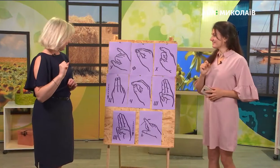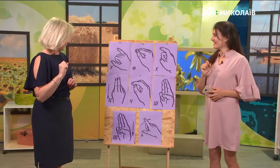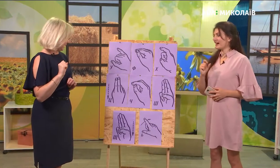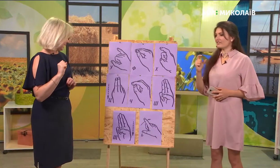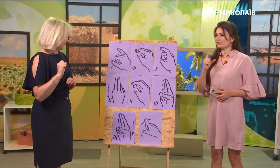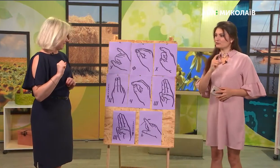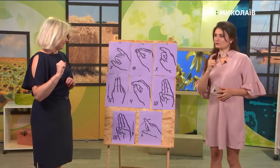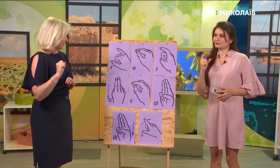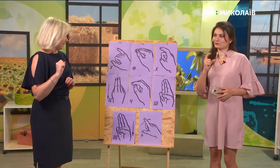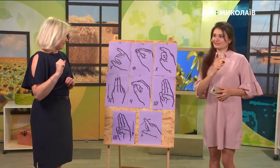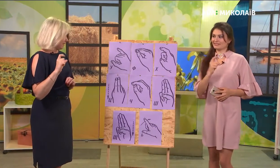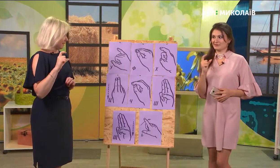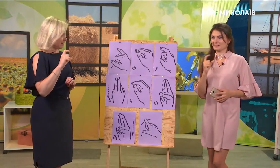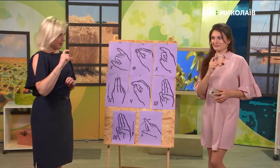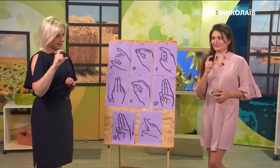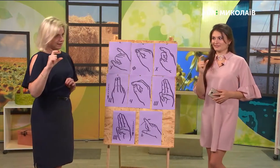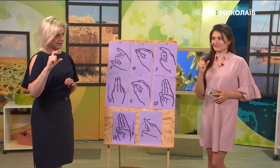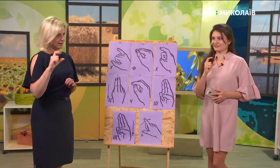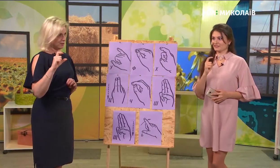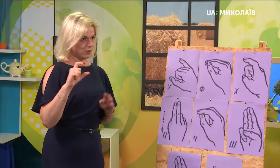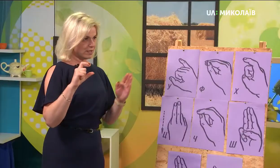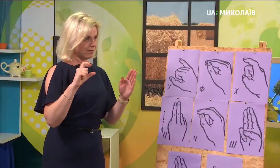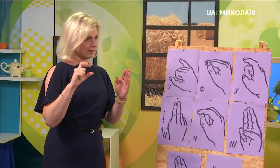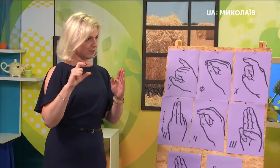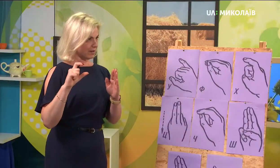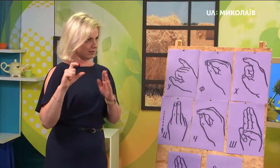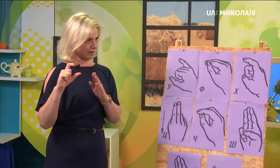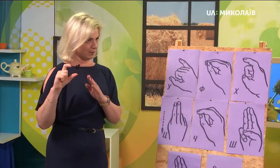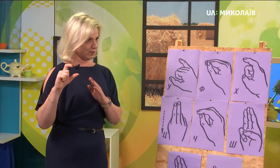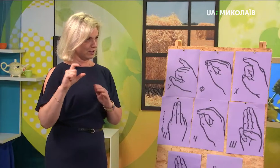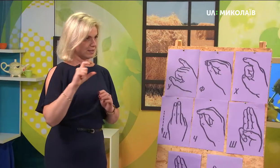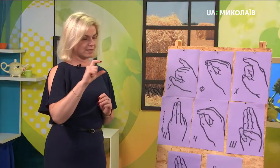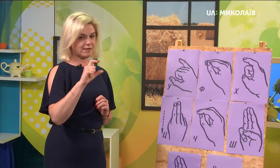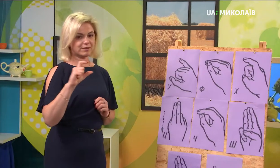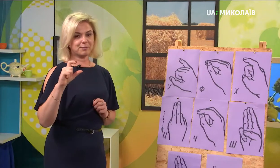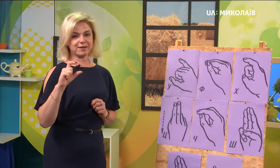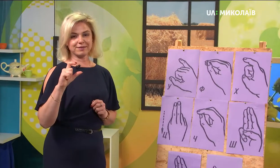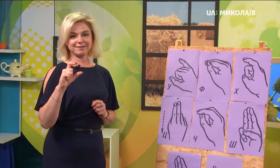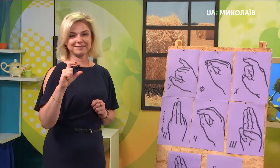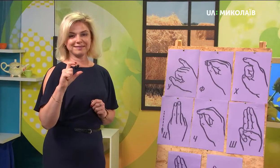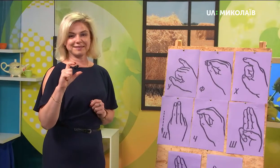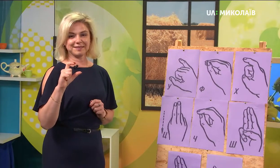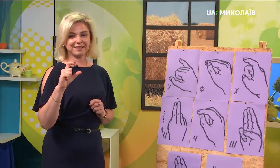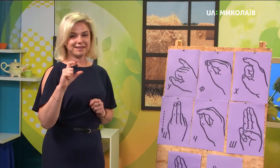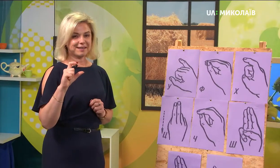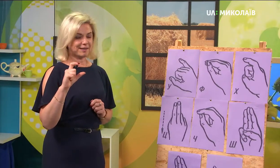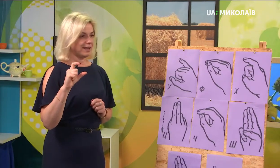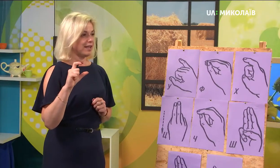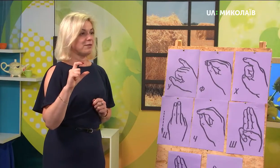А в яку сторону рухатись, в принципі, не важливо. Ну, зліва-направа, так, получається, зліва-направа. Так, Х. І